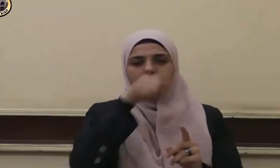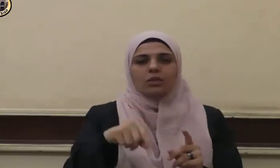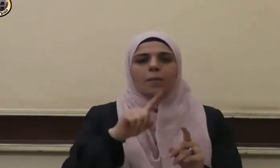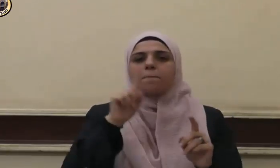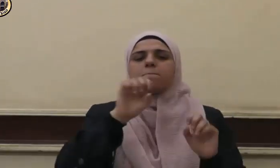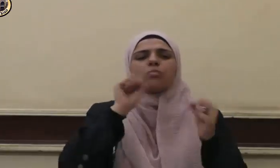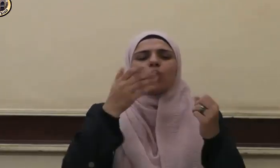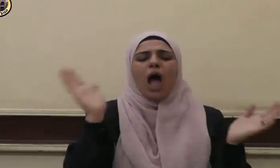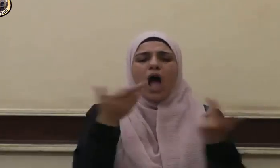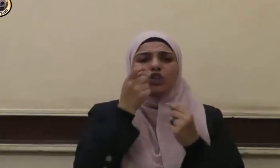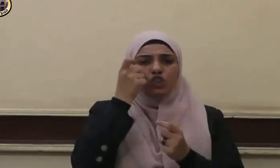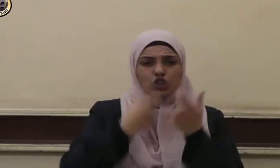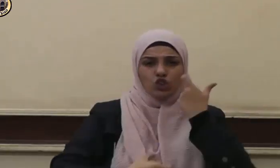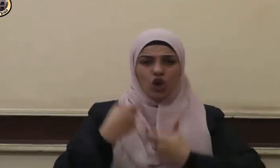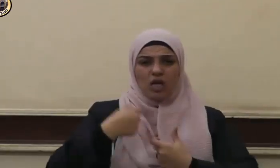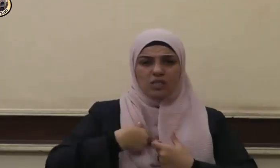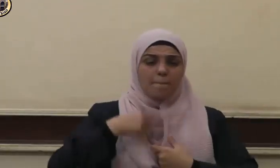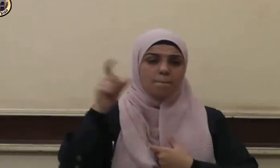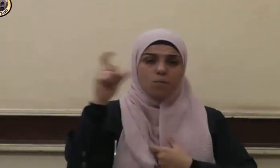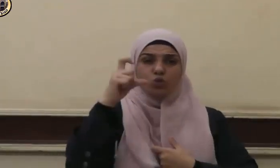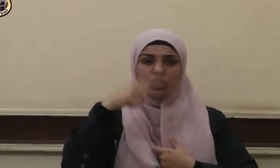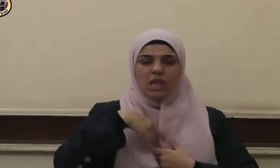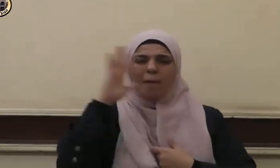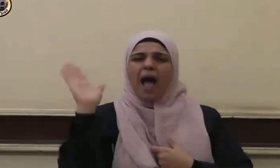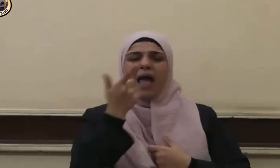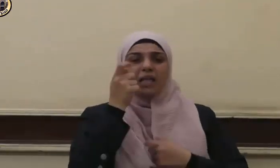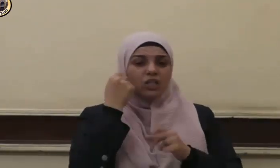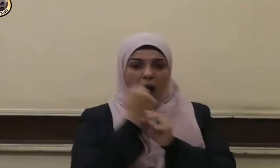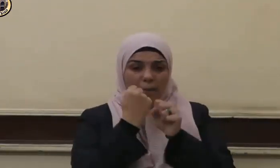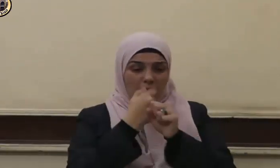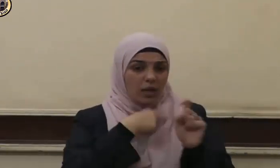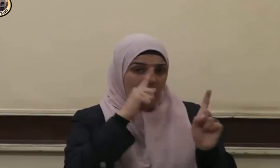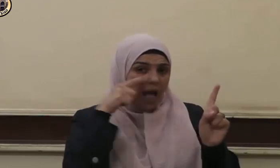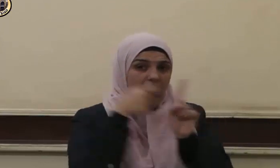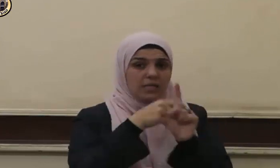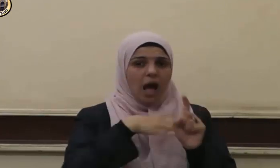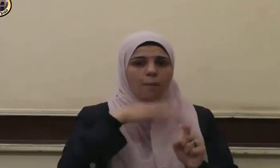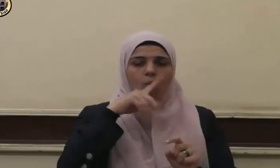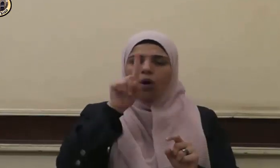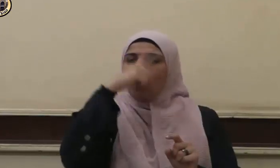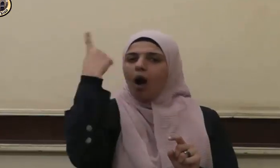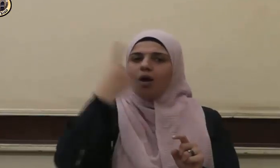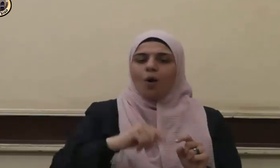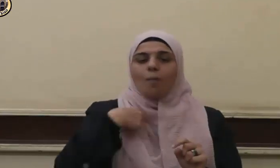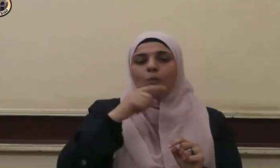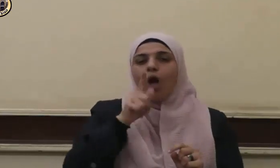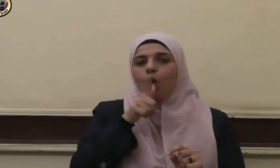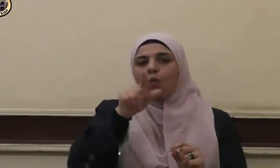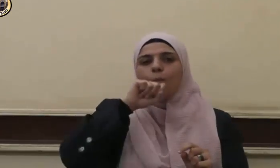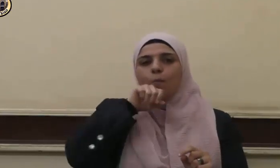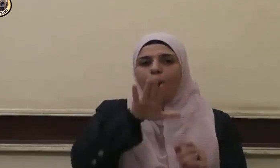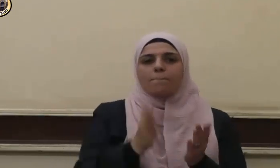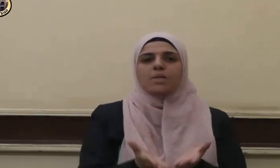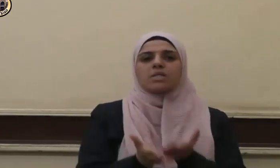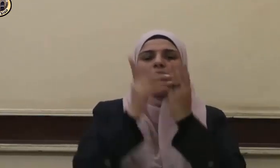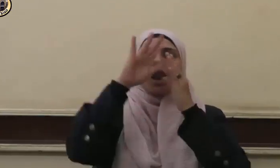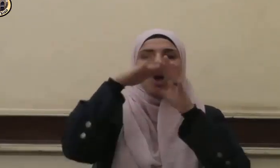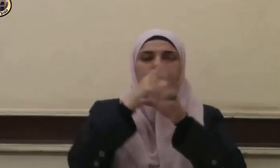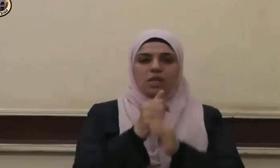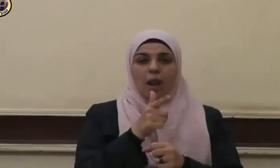يتسبب المسلم في أي أذن لوالديه يقول نبينا صلى الله عليه وسلم